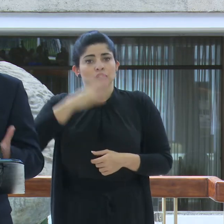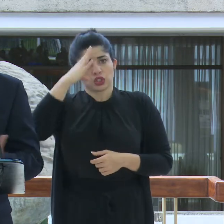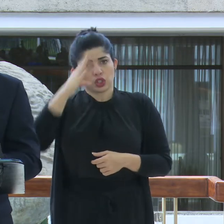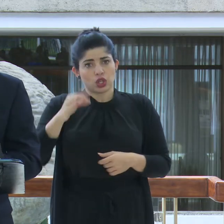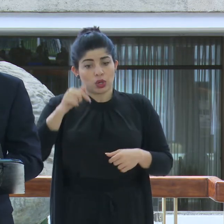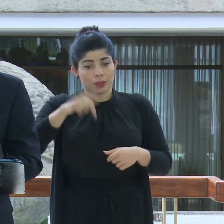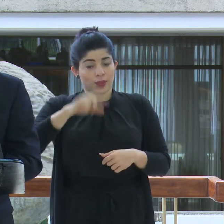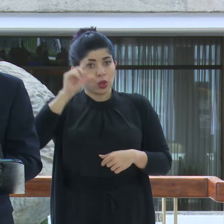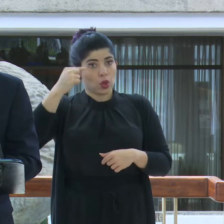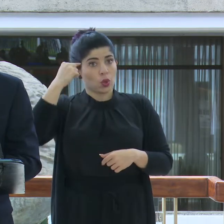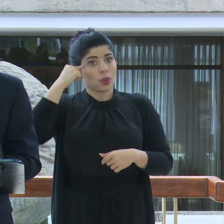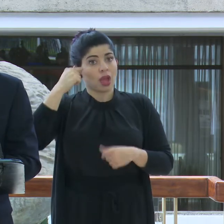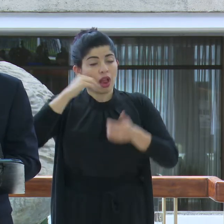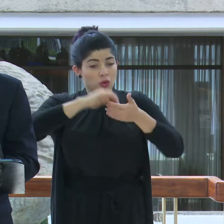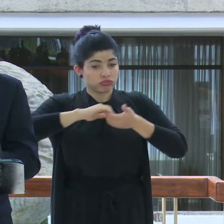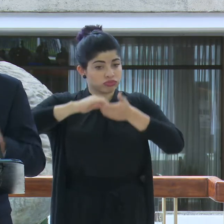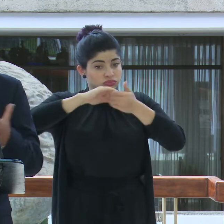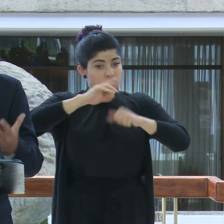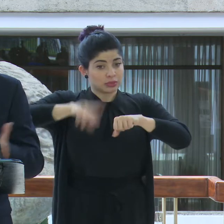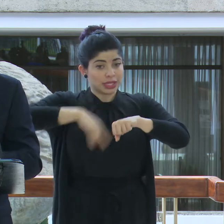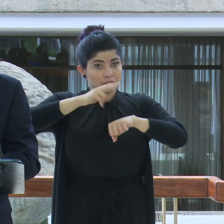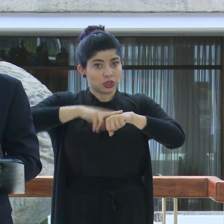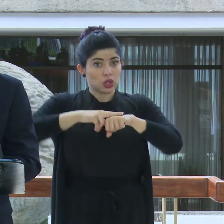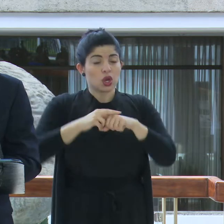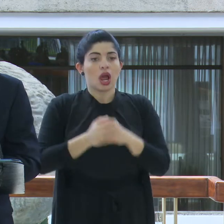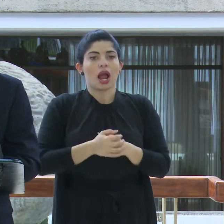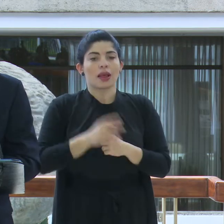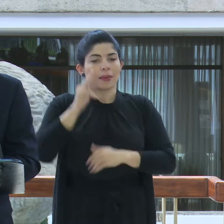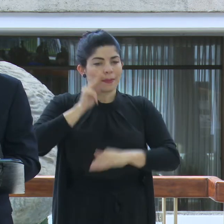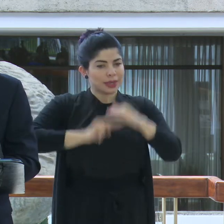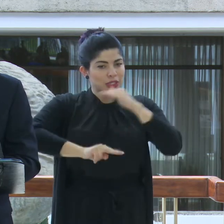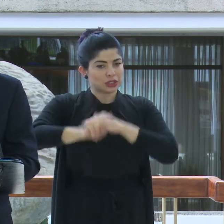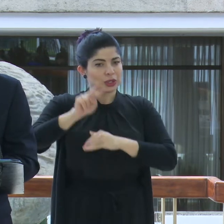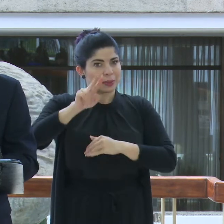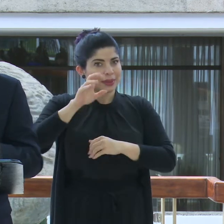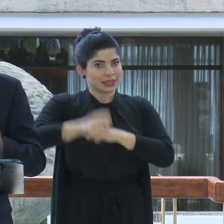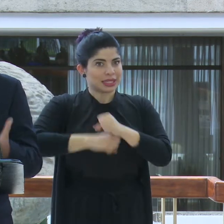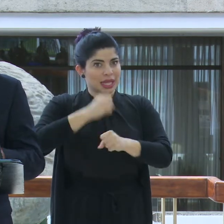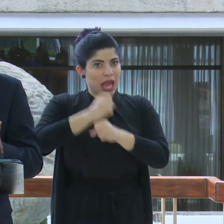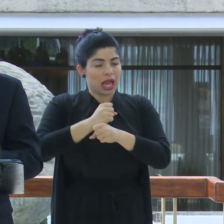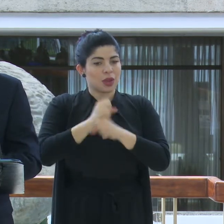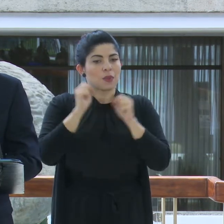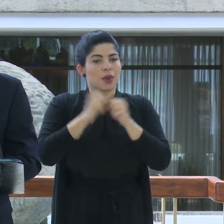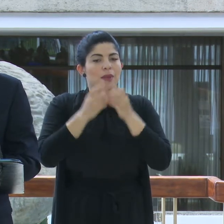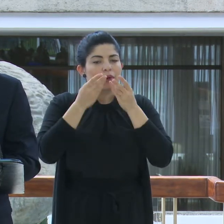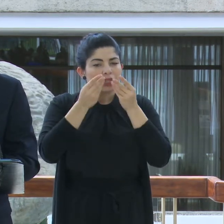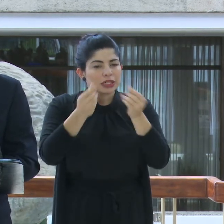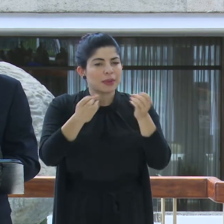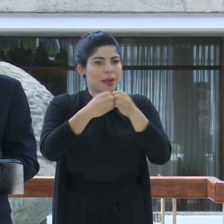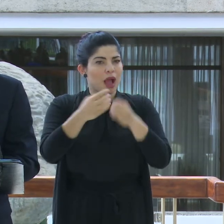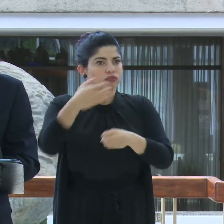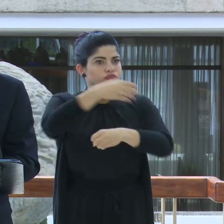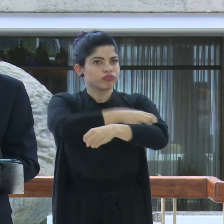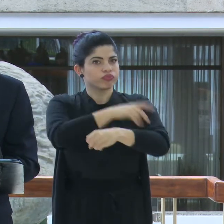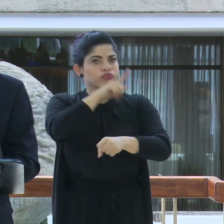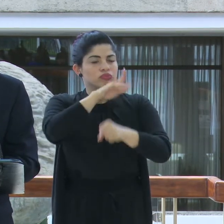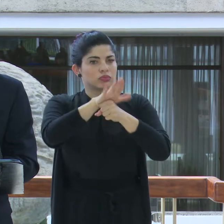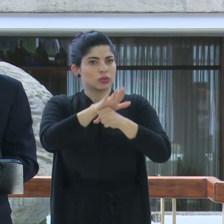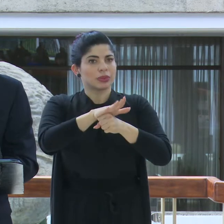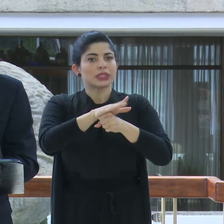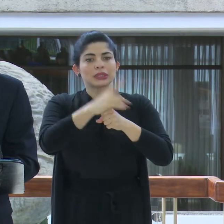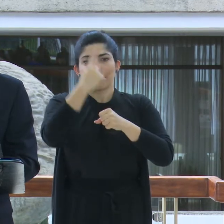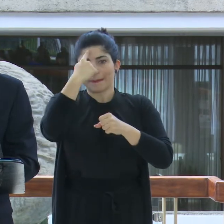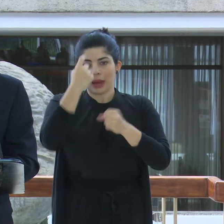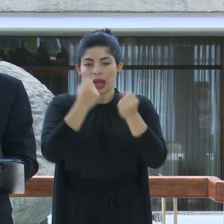en este gobierno de unidad nacional con visión del Bicentenario, enriquecemos y fortalecemos nuestro compromiso